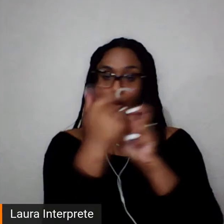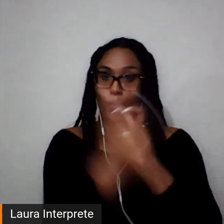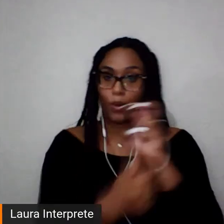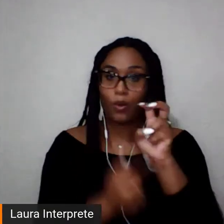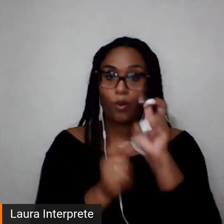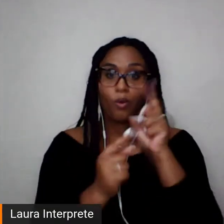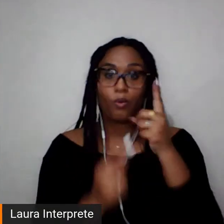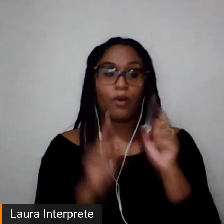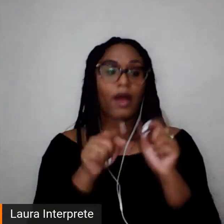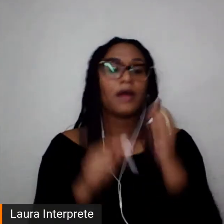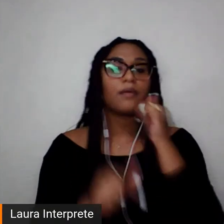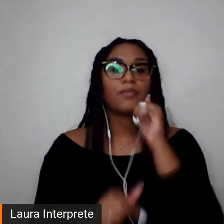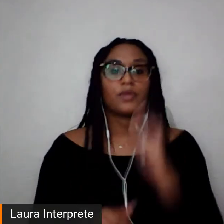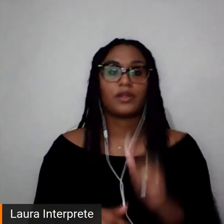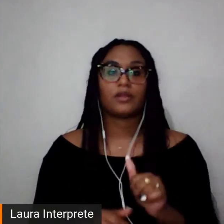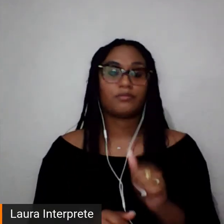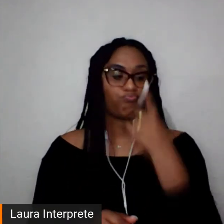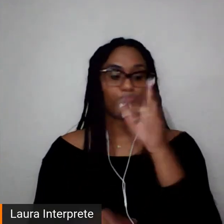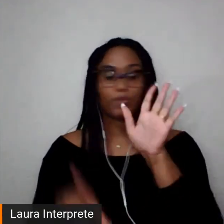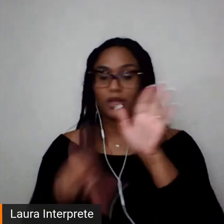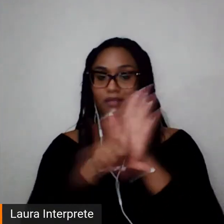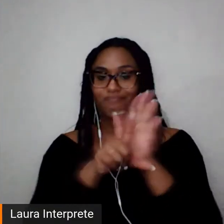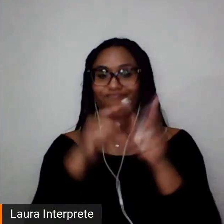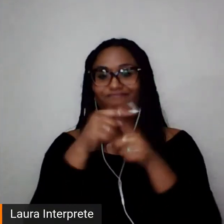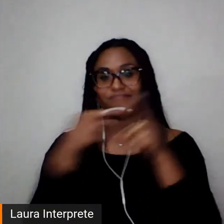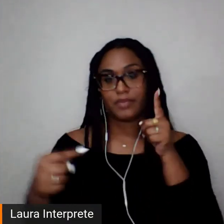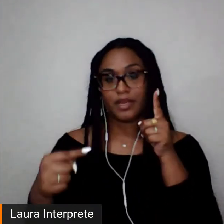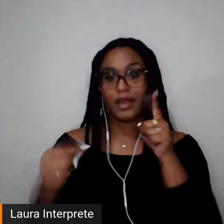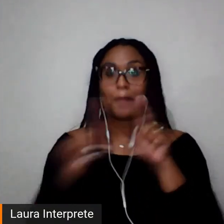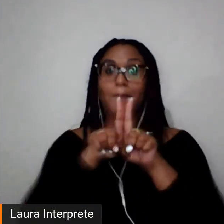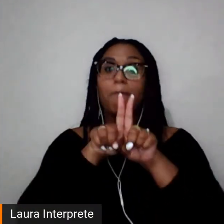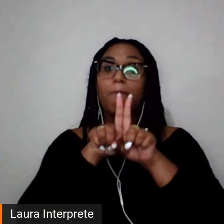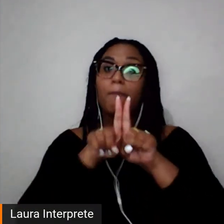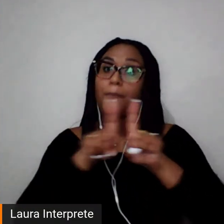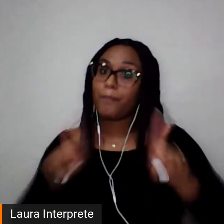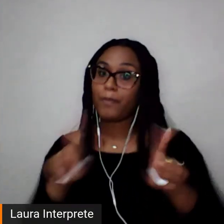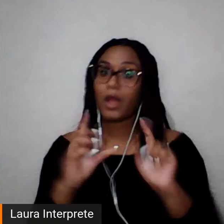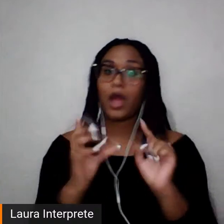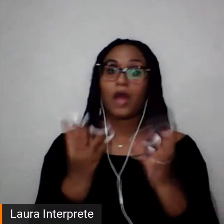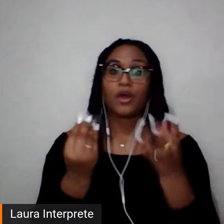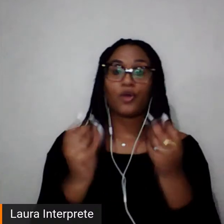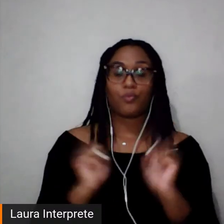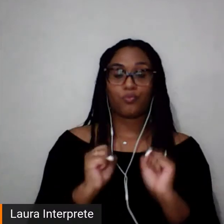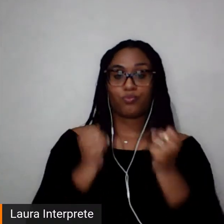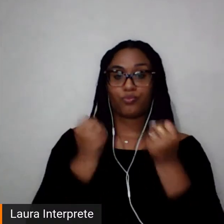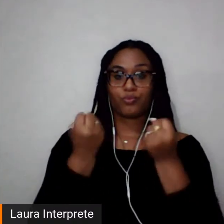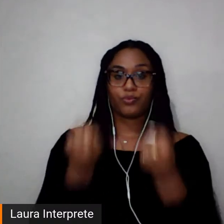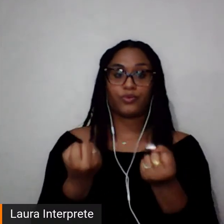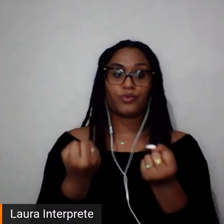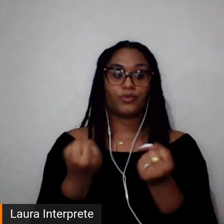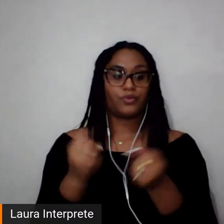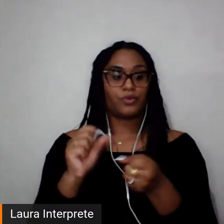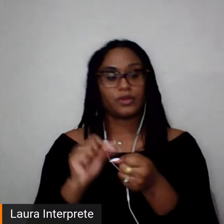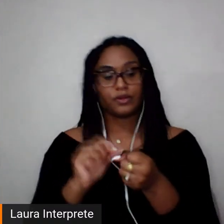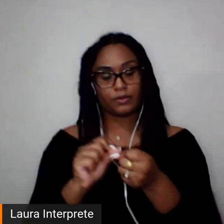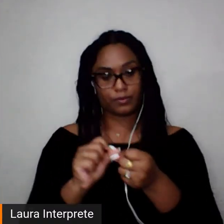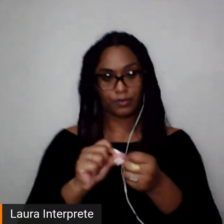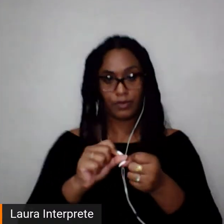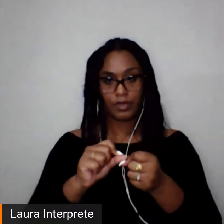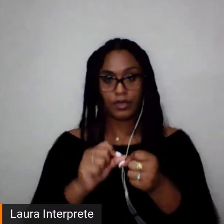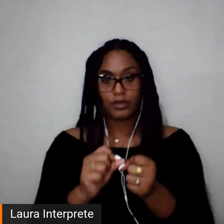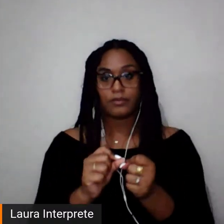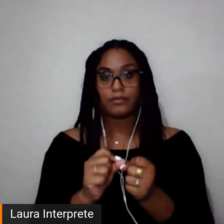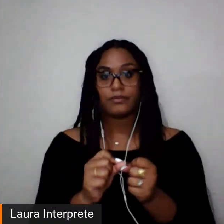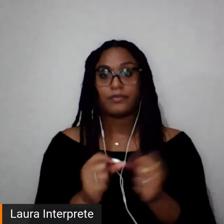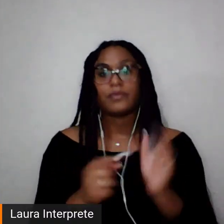Uma lei impediu, mas muitos esforços foram feitos depois dessa lei para que as